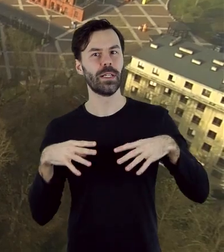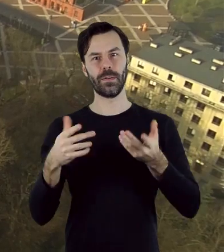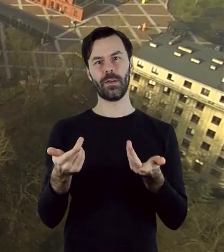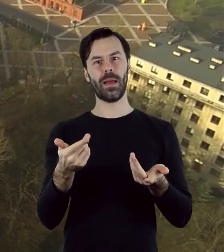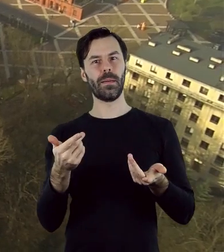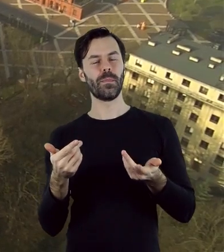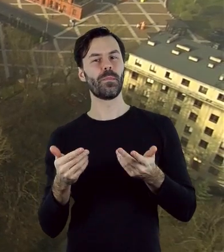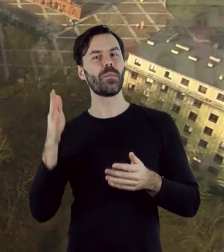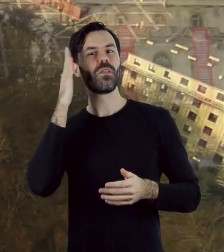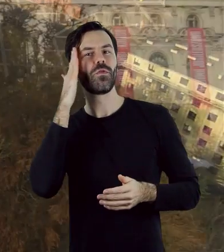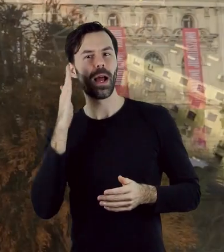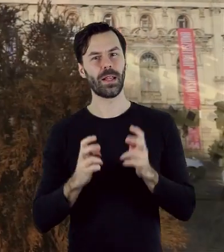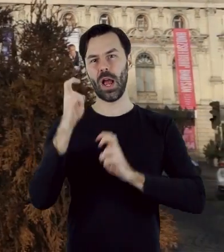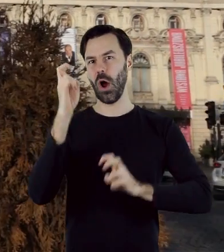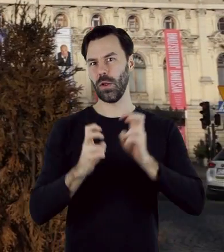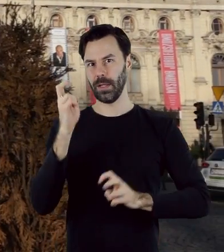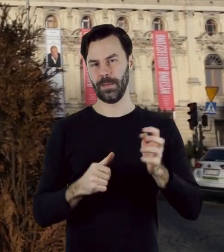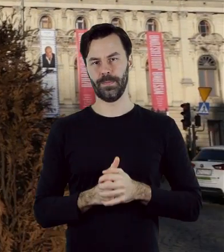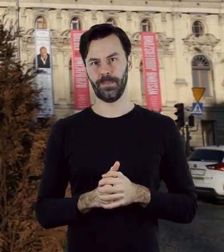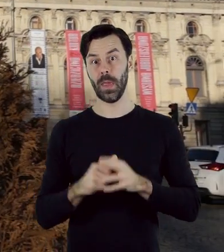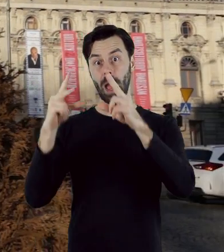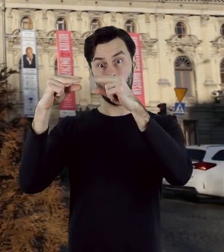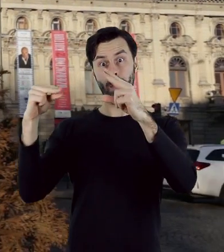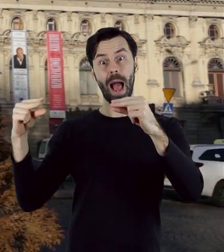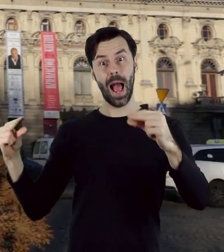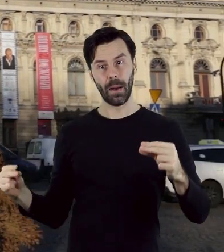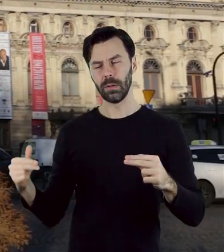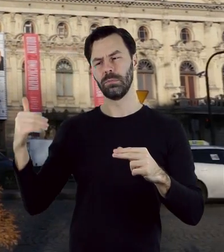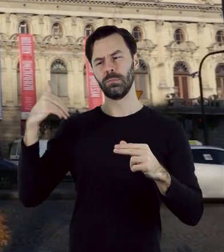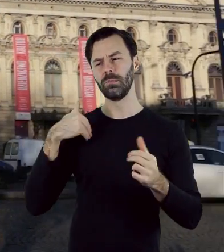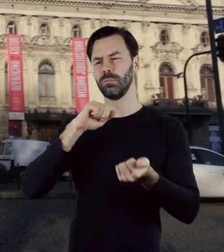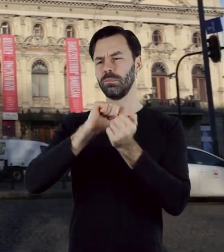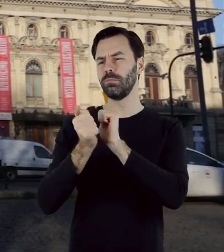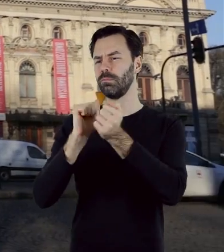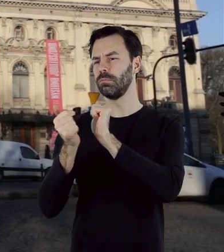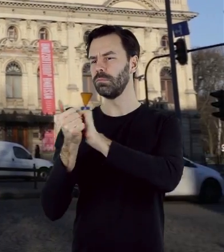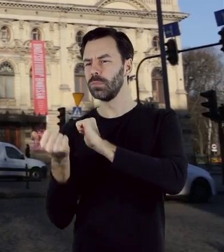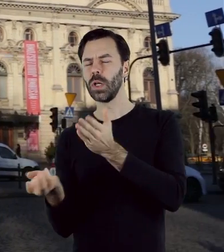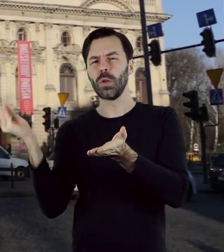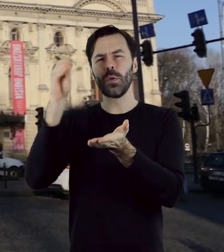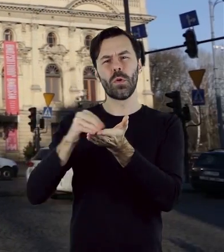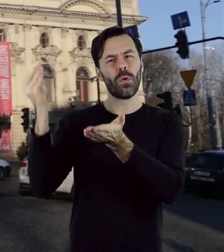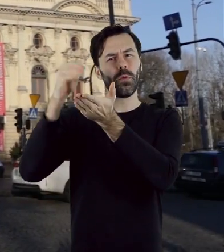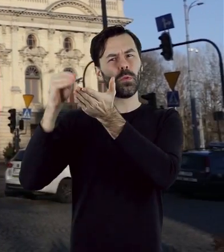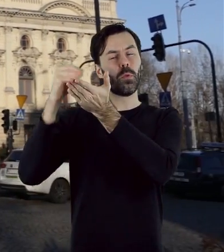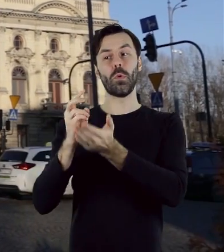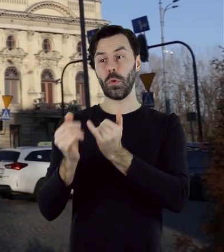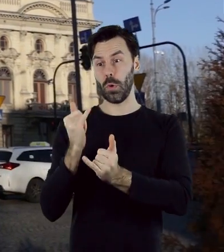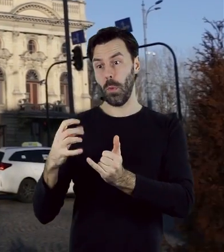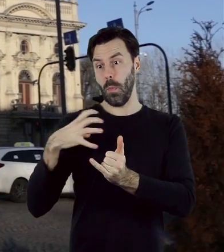i lokale usługowe. Sam pałac w wyniku licznych przekształceń, następujących w miarę zmieniającego się statusu